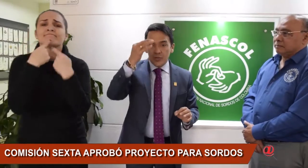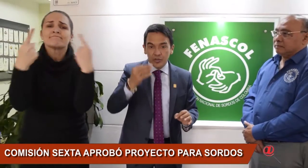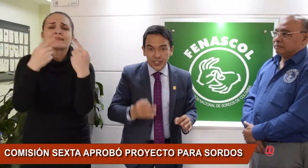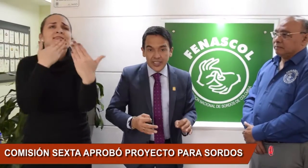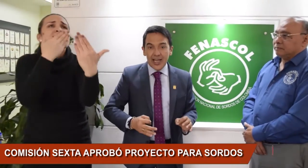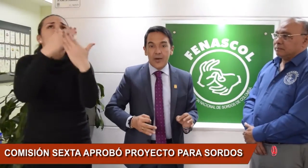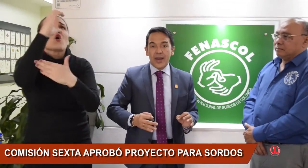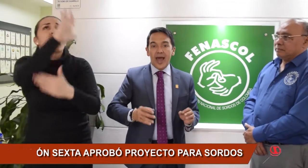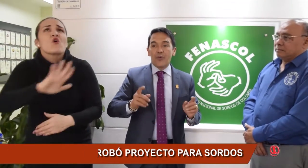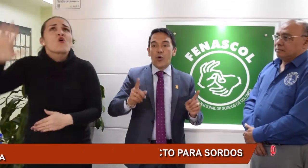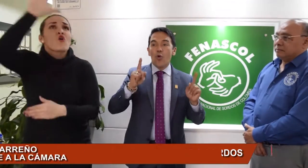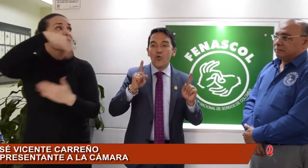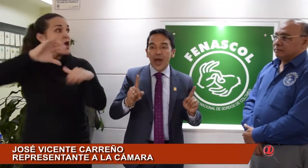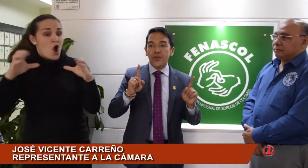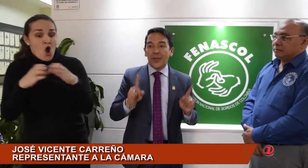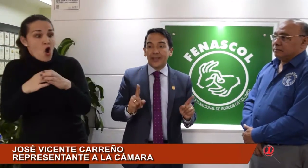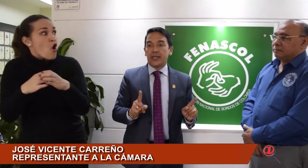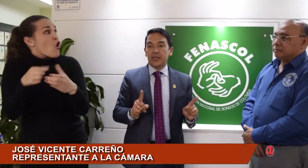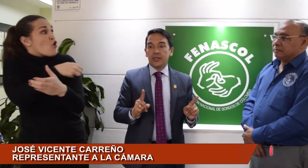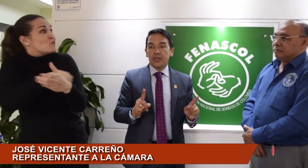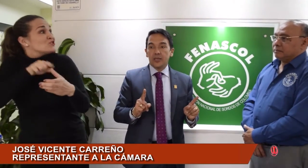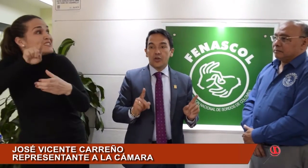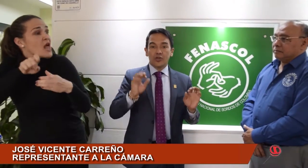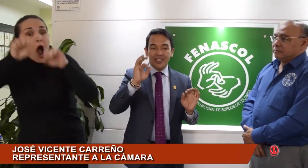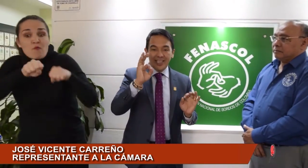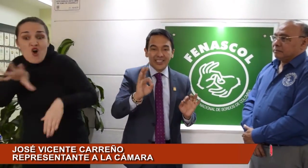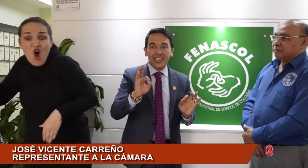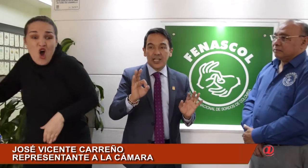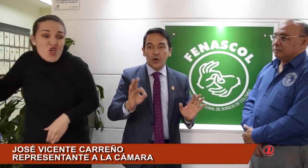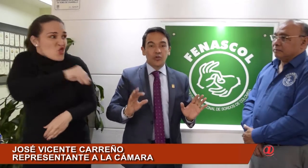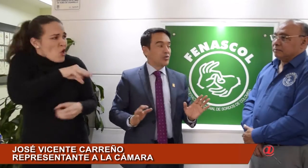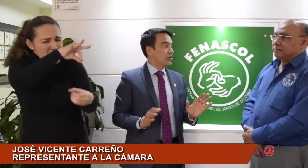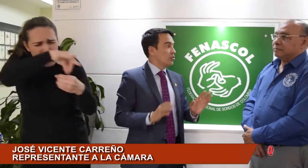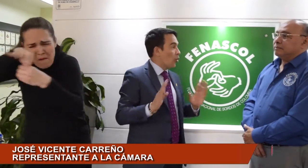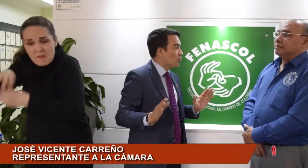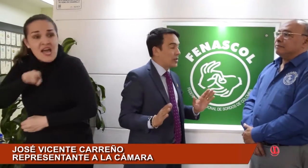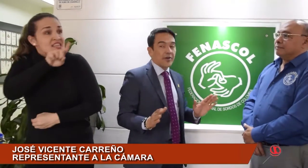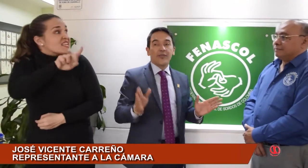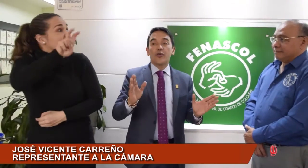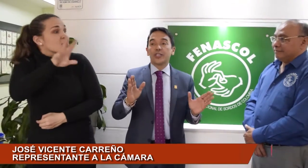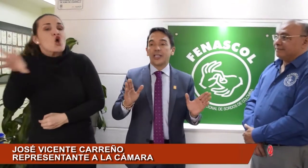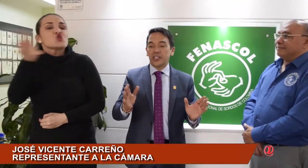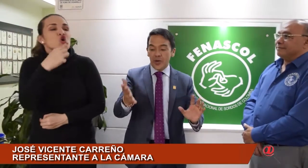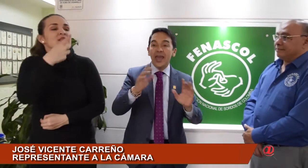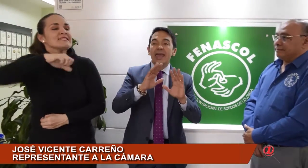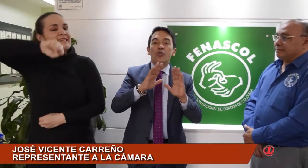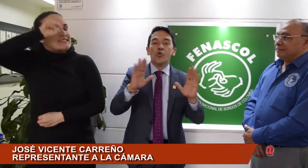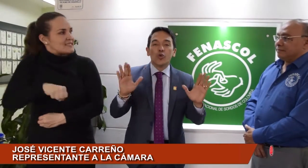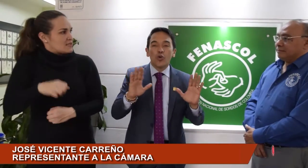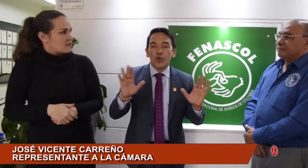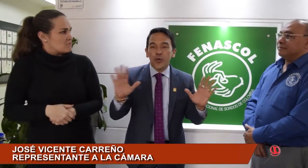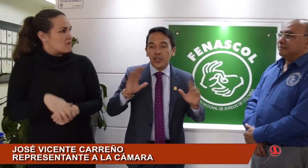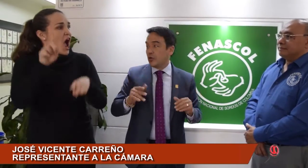que la Comisión Sexta de la Cámara aprobó unánimemente los 17 votos, todos votaron a favor de esta iniciativa,